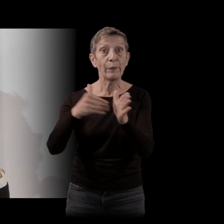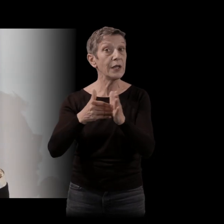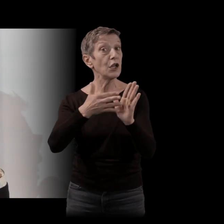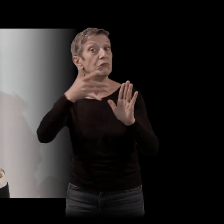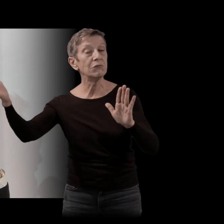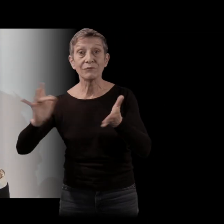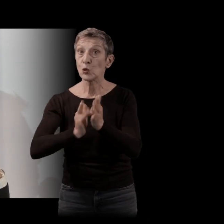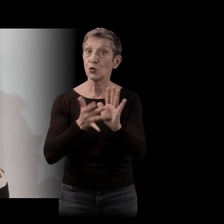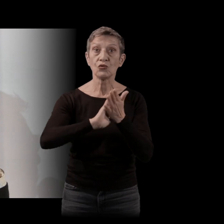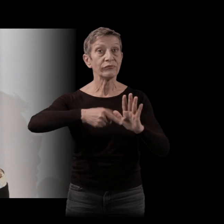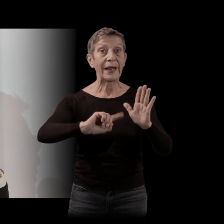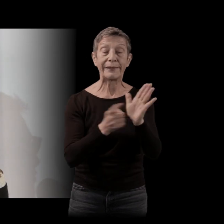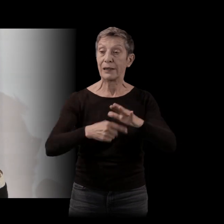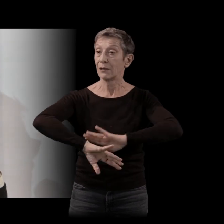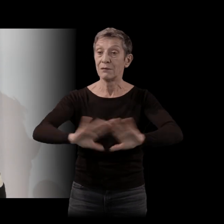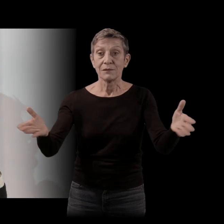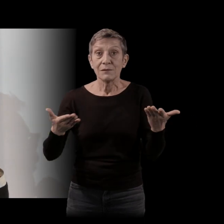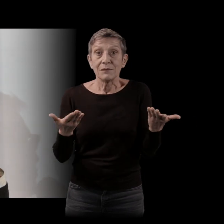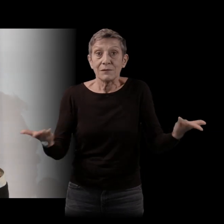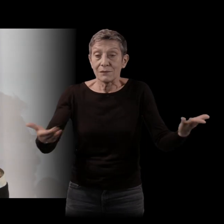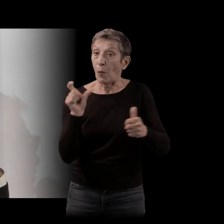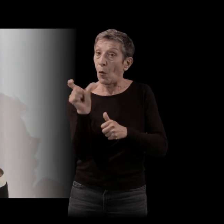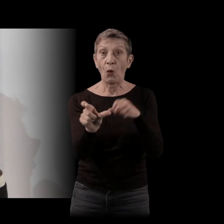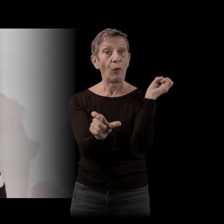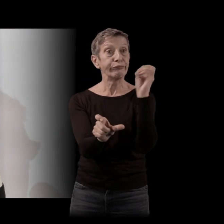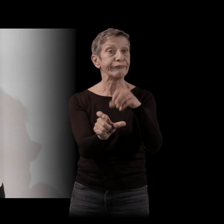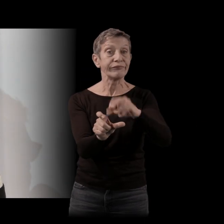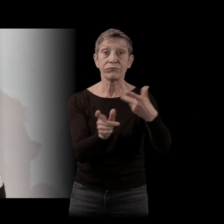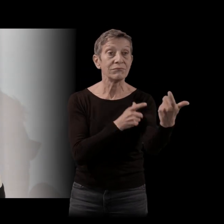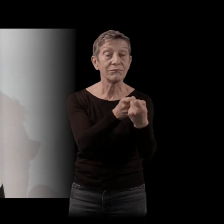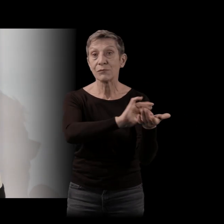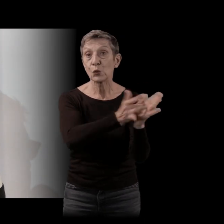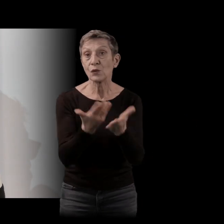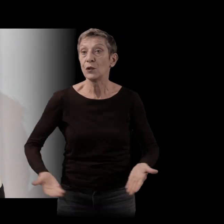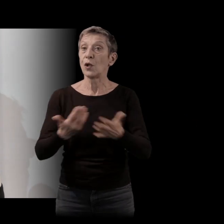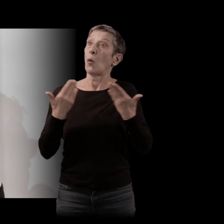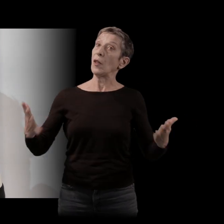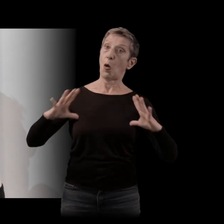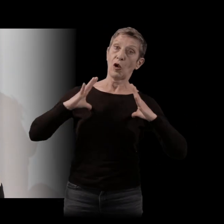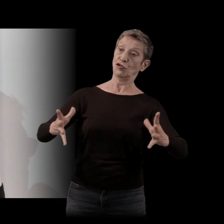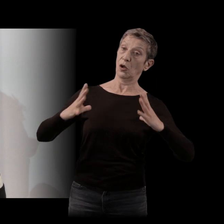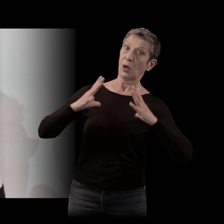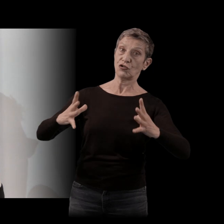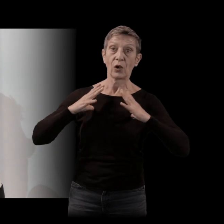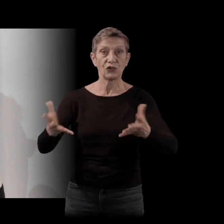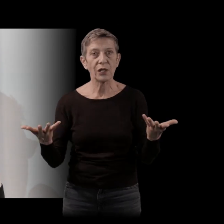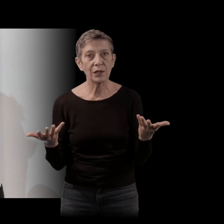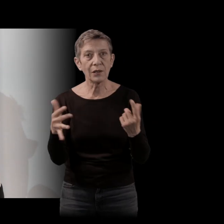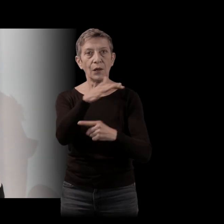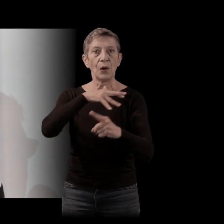l'attribut comme on passe partout. En tout cas, aujourd'hui,'est engagé, tout est engagé. La Société des réalisateurs français